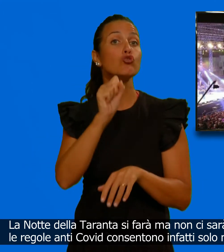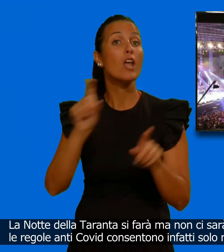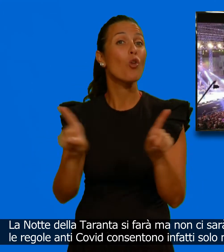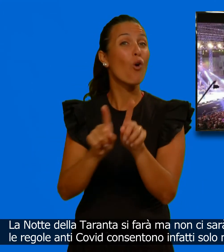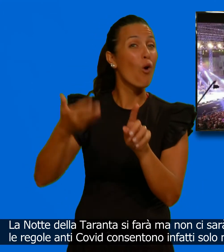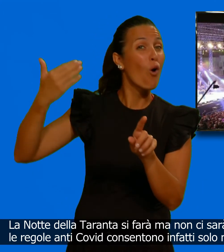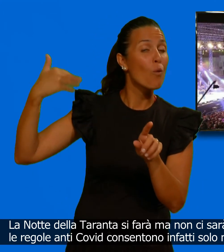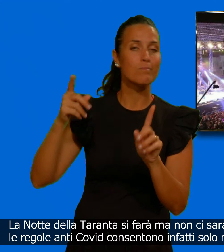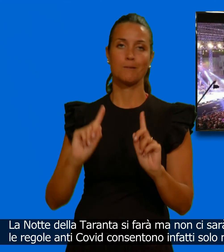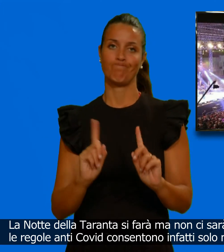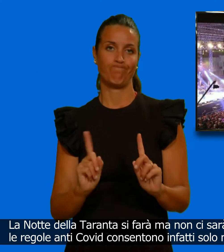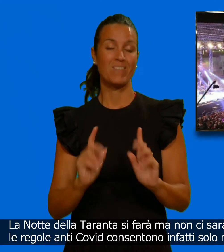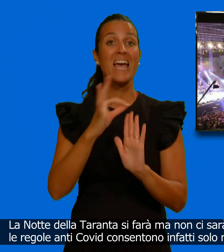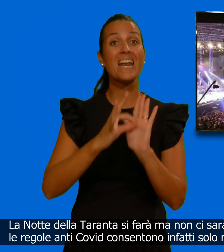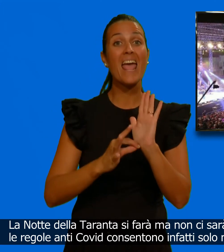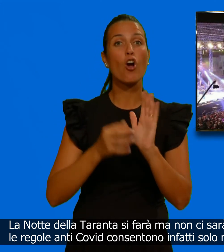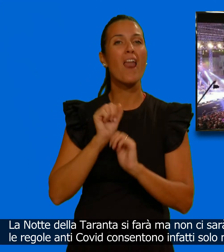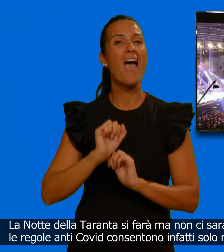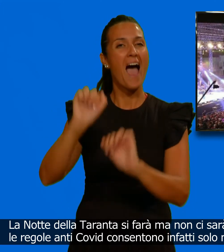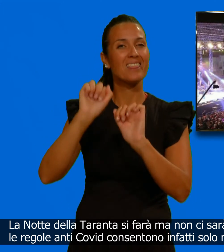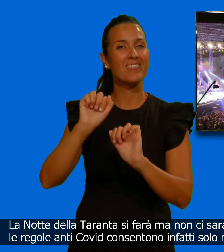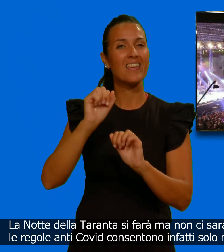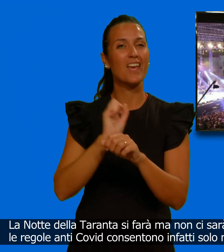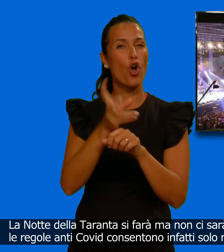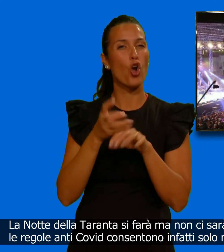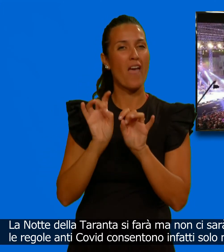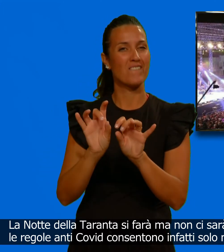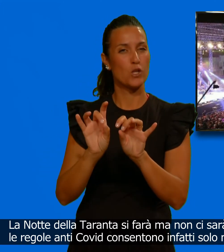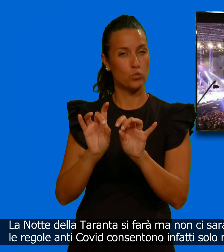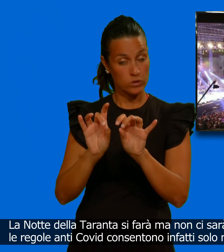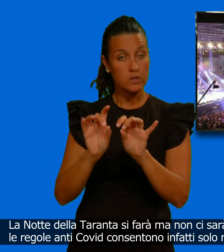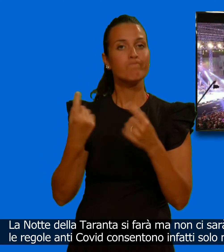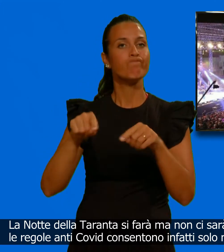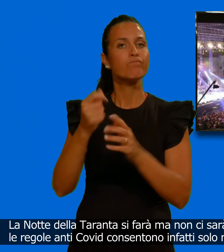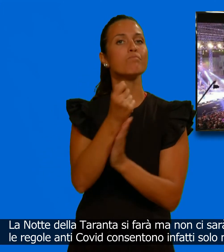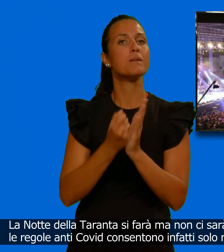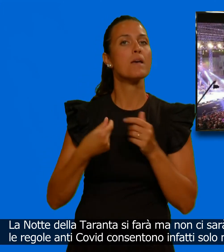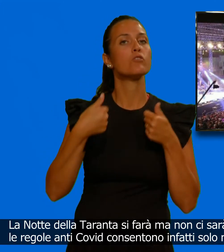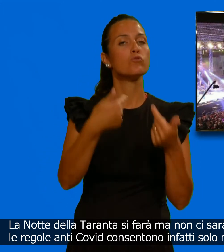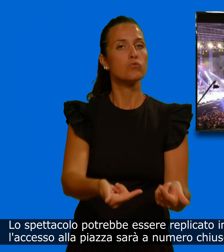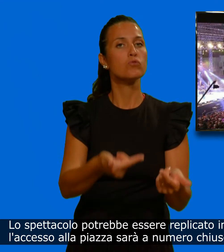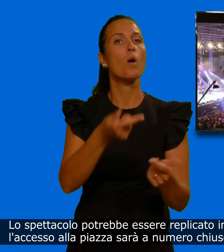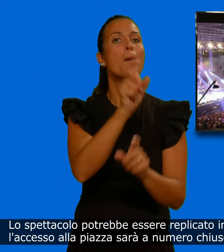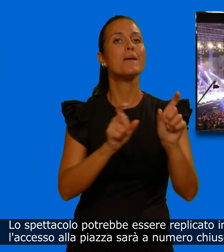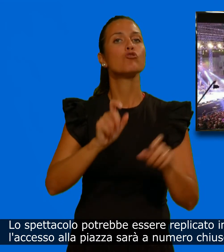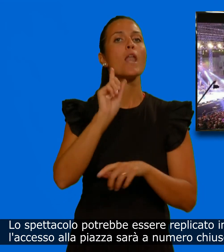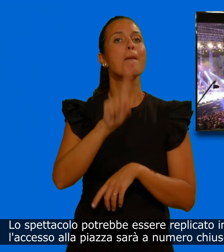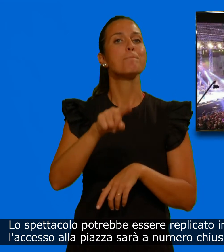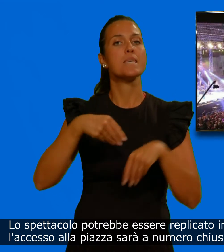Le regole anti-Covid consentono infatti solo mille spettatori. Lo spettacolo potrebbe